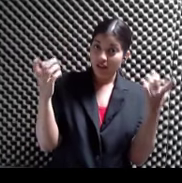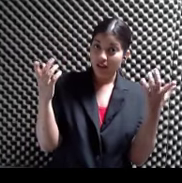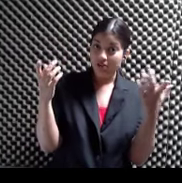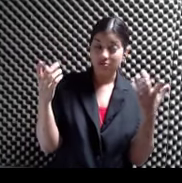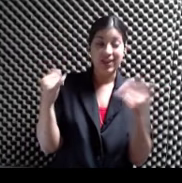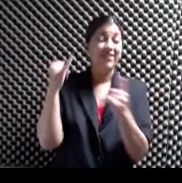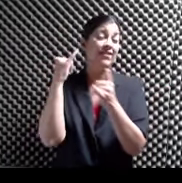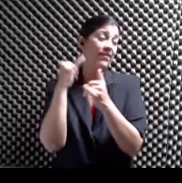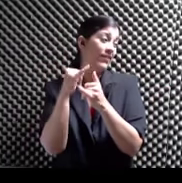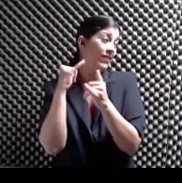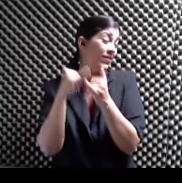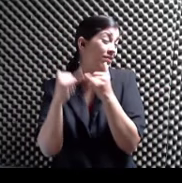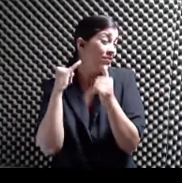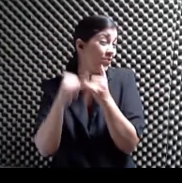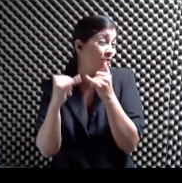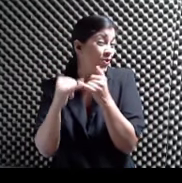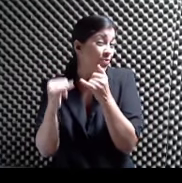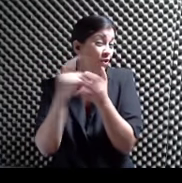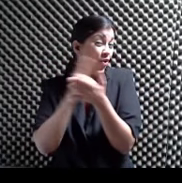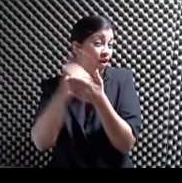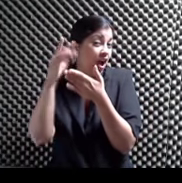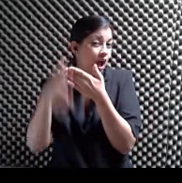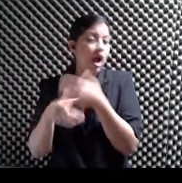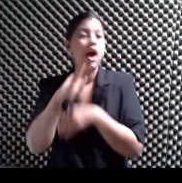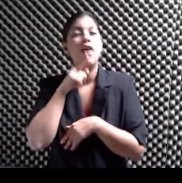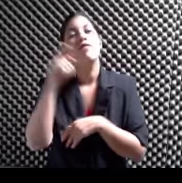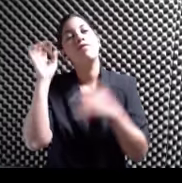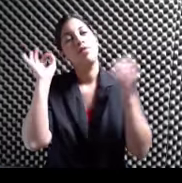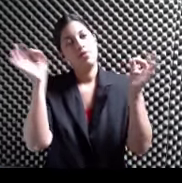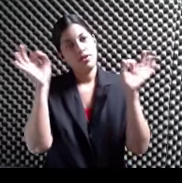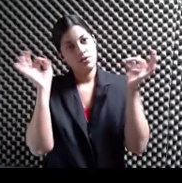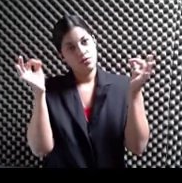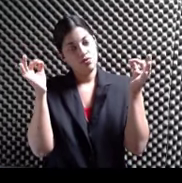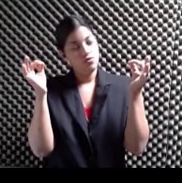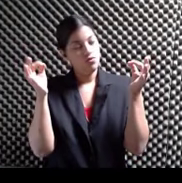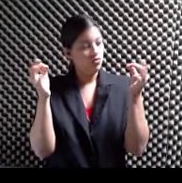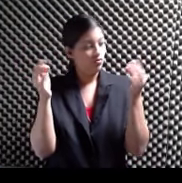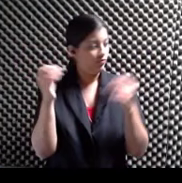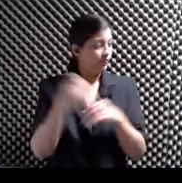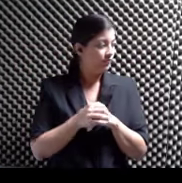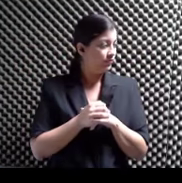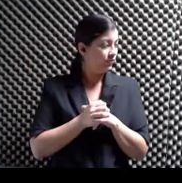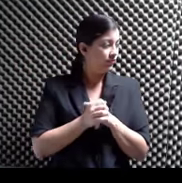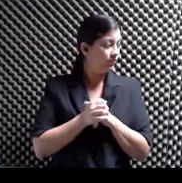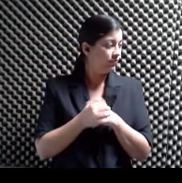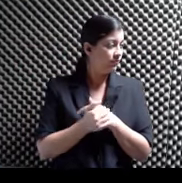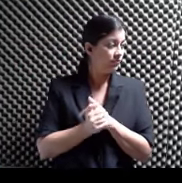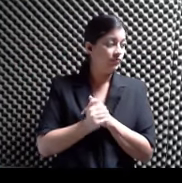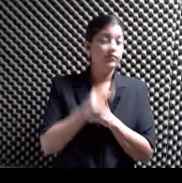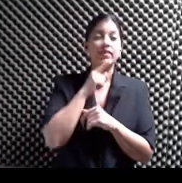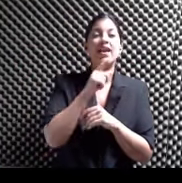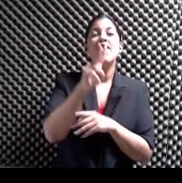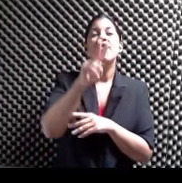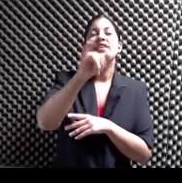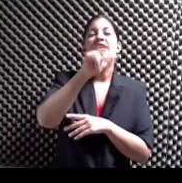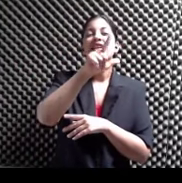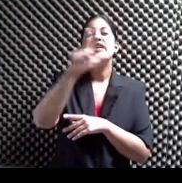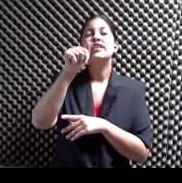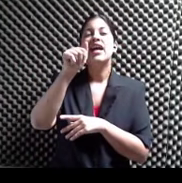En el último fin de semana de febrero febrero Y estamos utilizando las facilidades De la Villa Sotomayor El Parador Villa de Sotomayor El Parador Villa